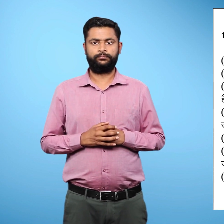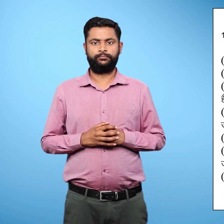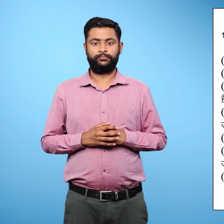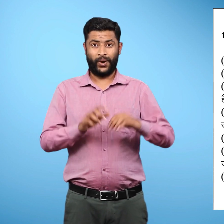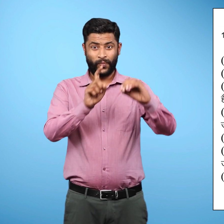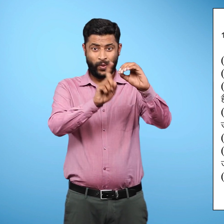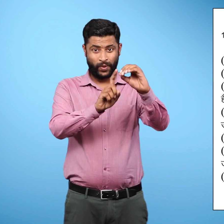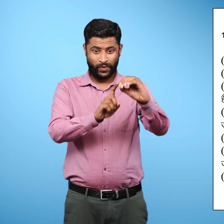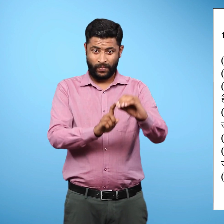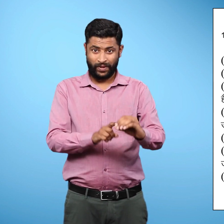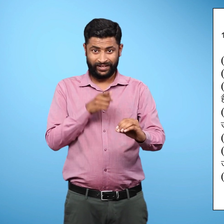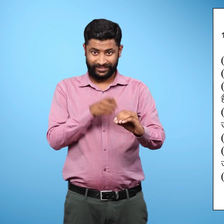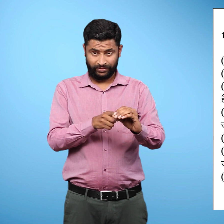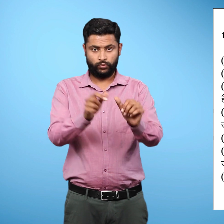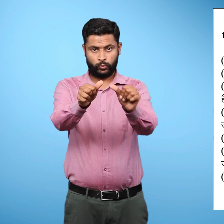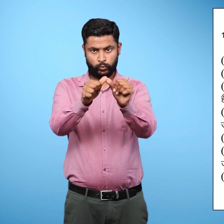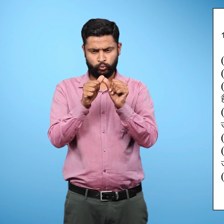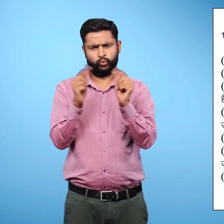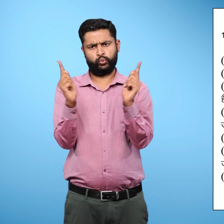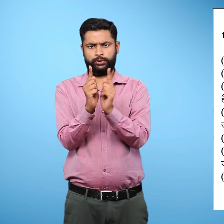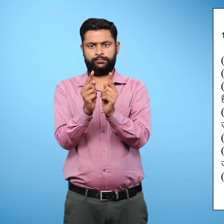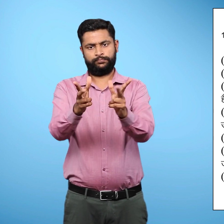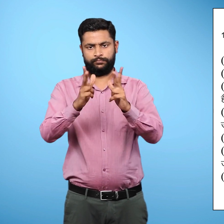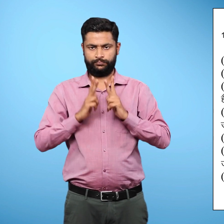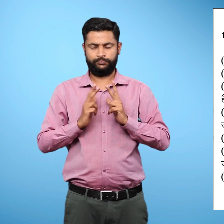आगे दिये गई प्रश्णों के उत्तर संक्षेप में दीजिए